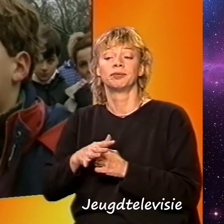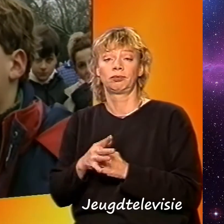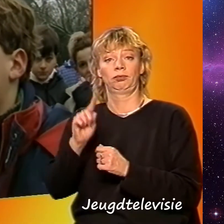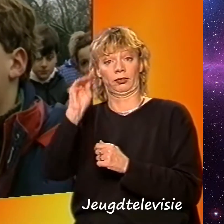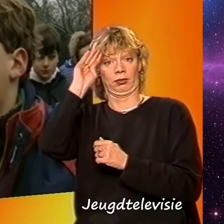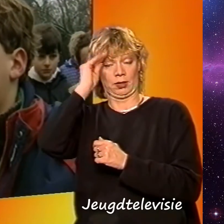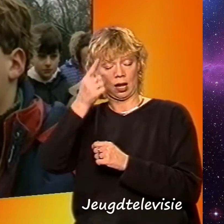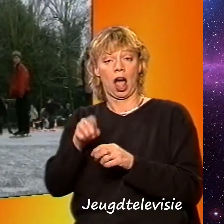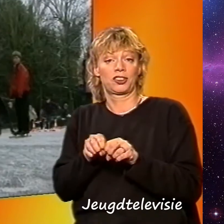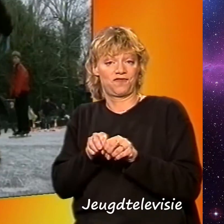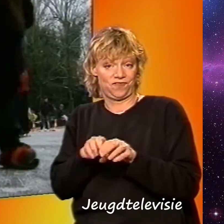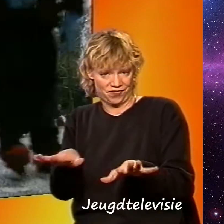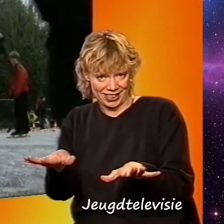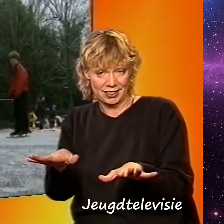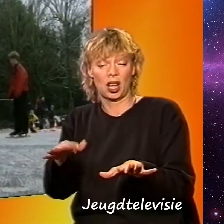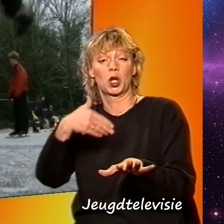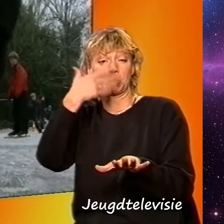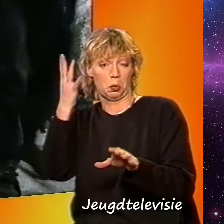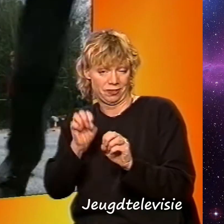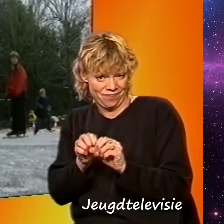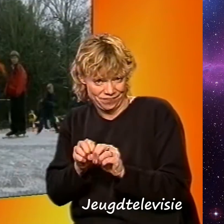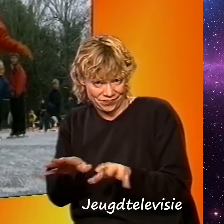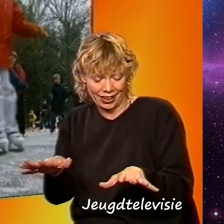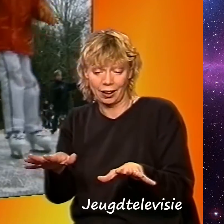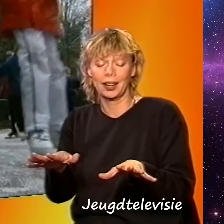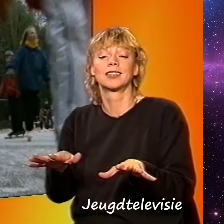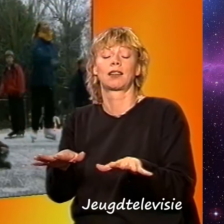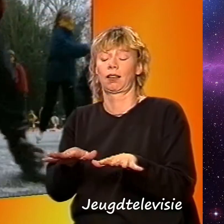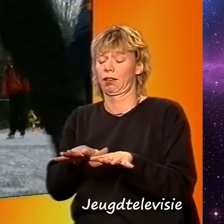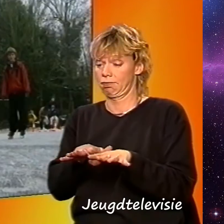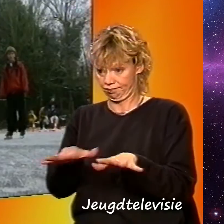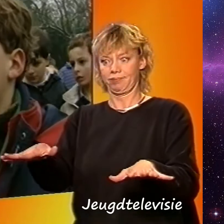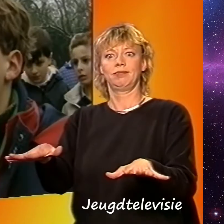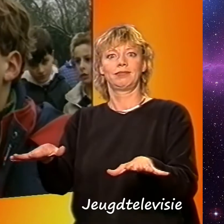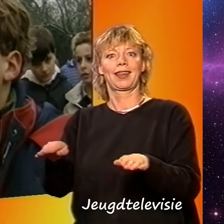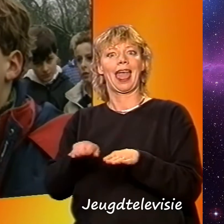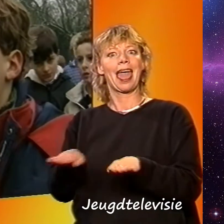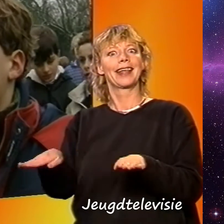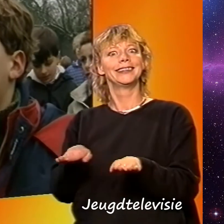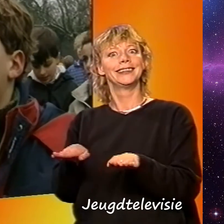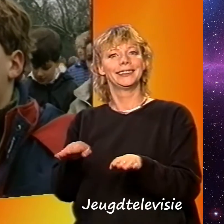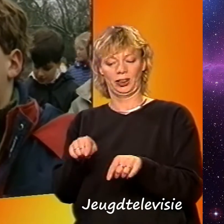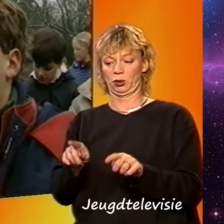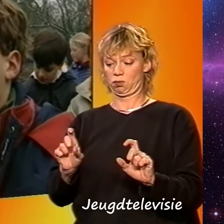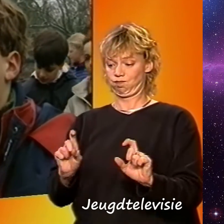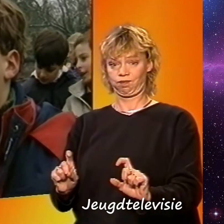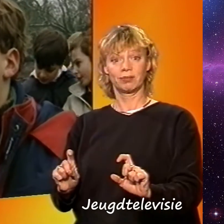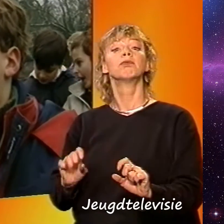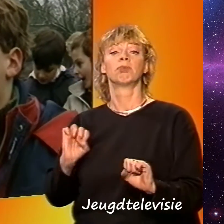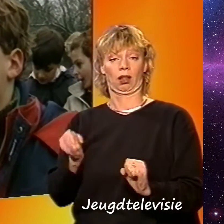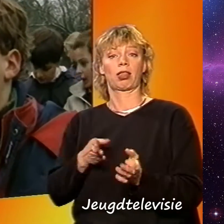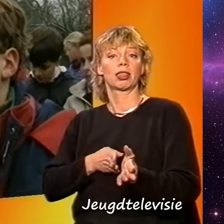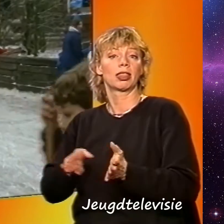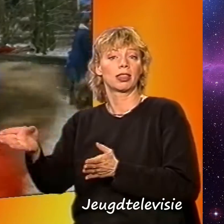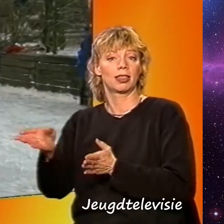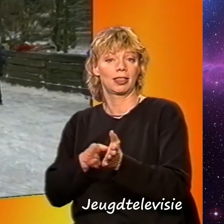de nacht gevroren en de ochtend. En toen is het helemaal gaan bevriezen. En nu is het zo dik geworden en nu konden we weer op